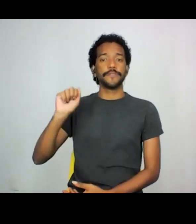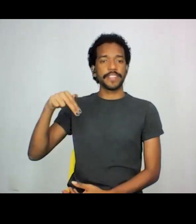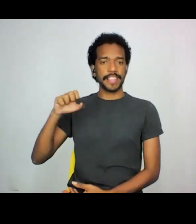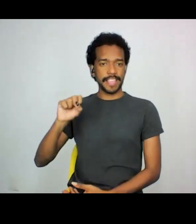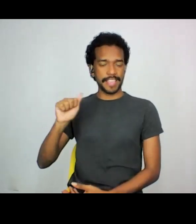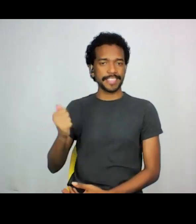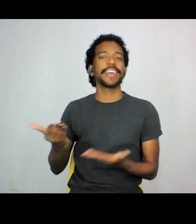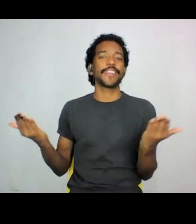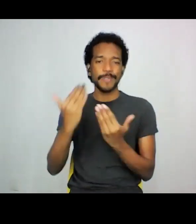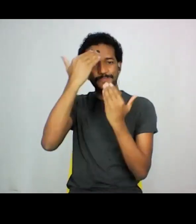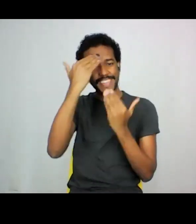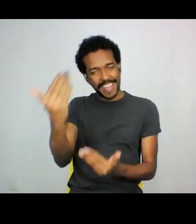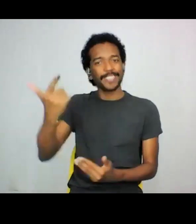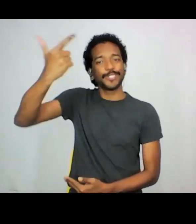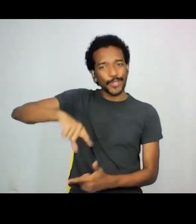obrigada, novamente.